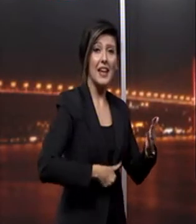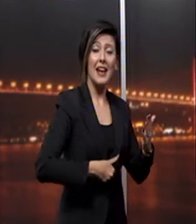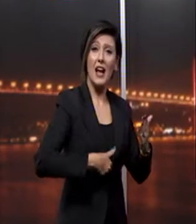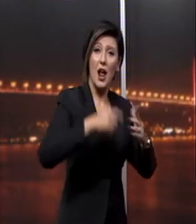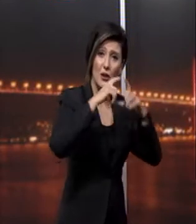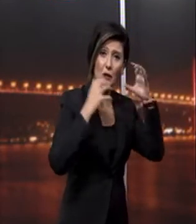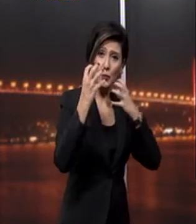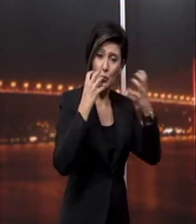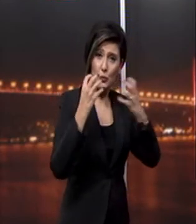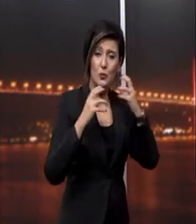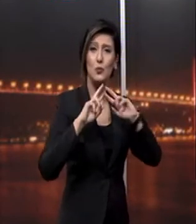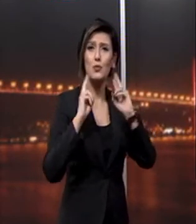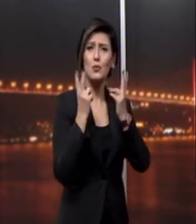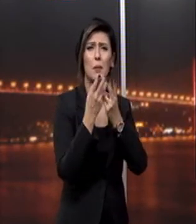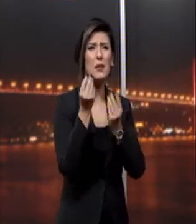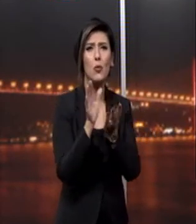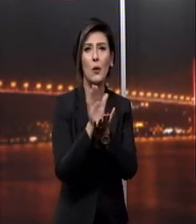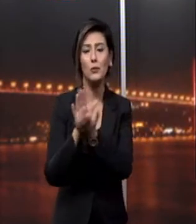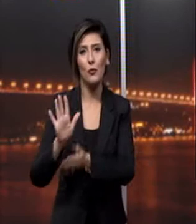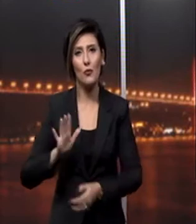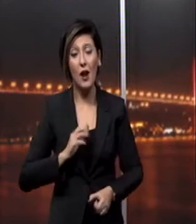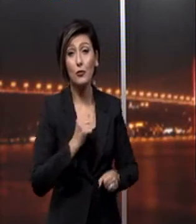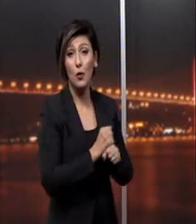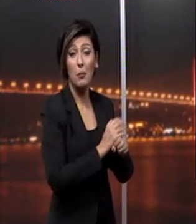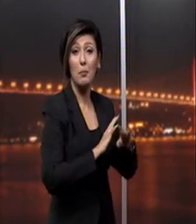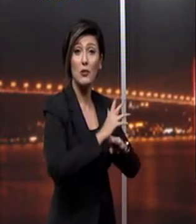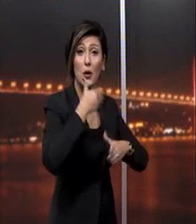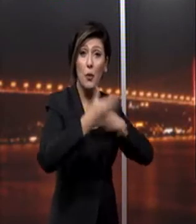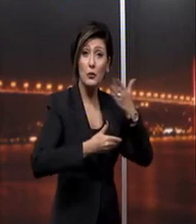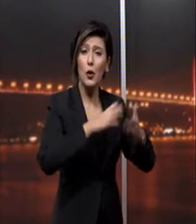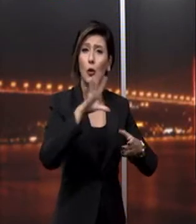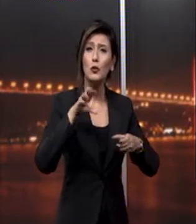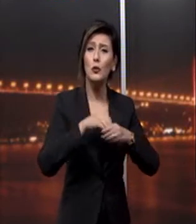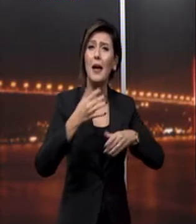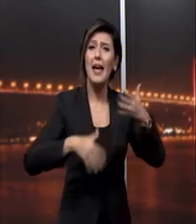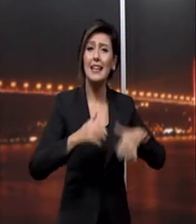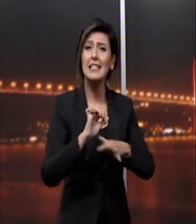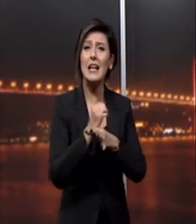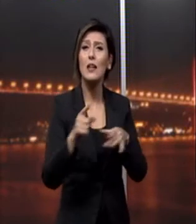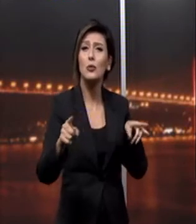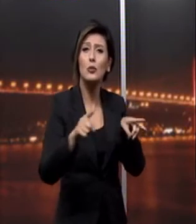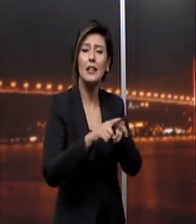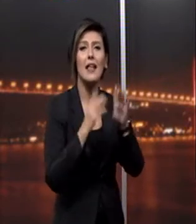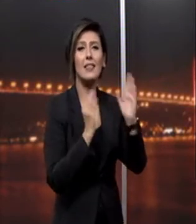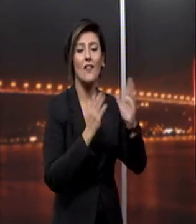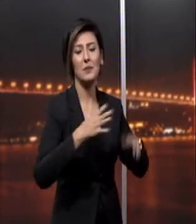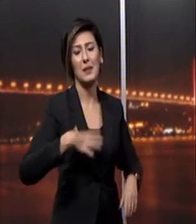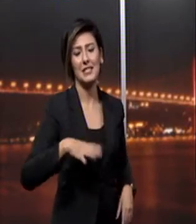alanda birçok ödüle layık görüldü Gökkuş başarı öyküsüne tüm engellileri sanatla buluşturarak devam etmek